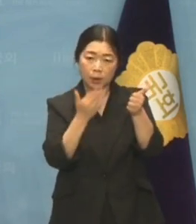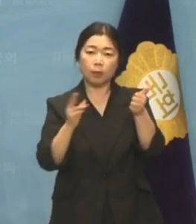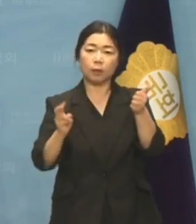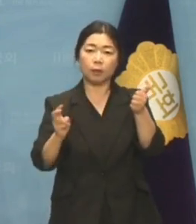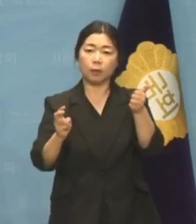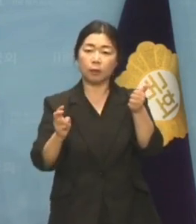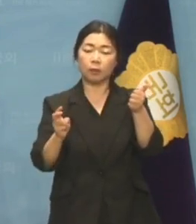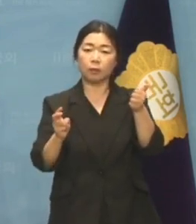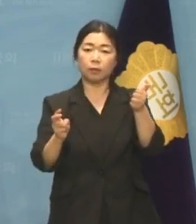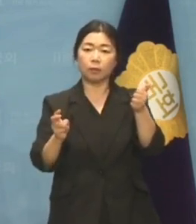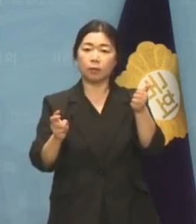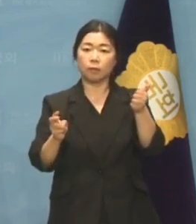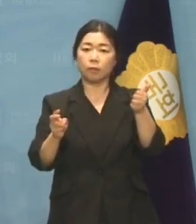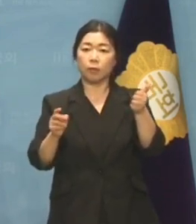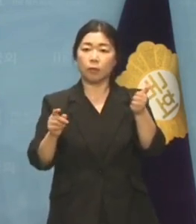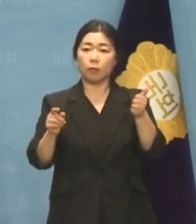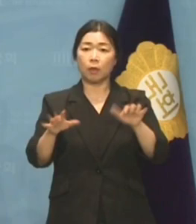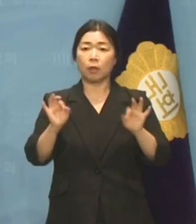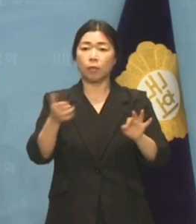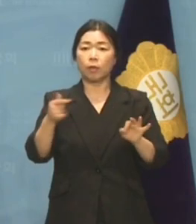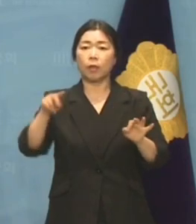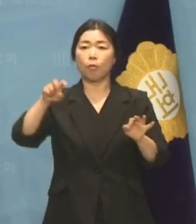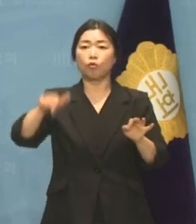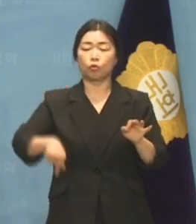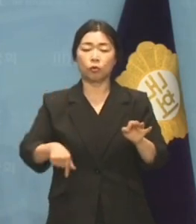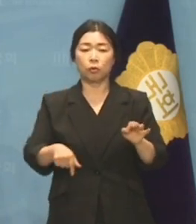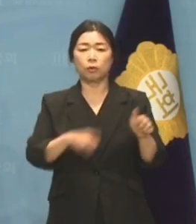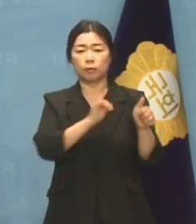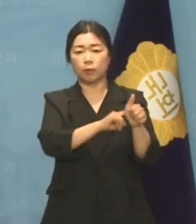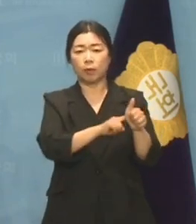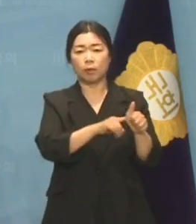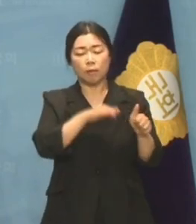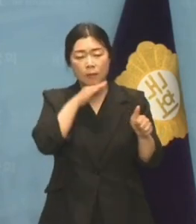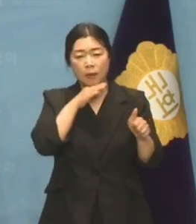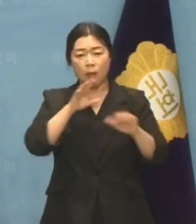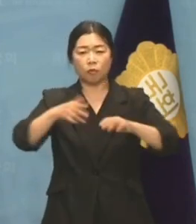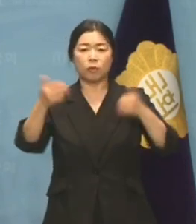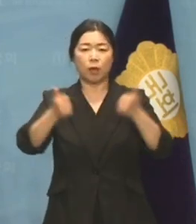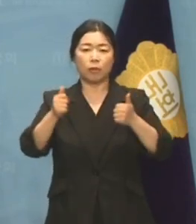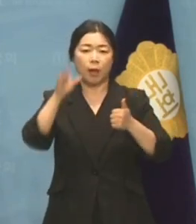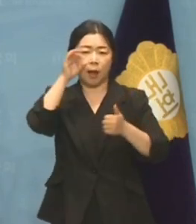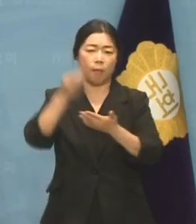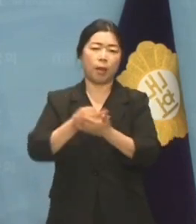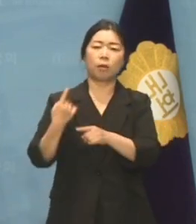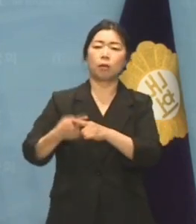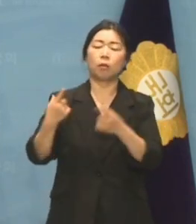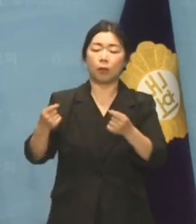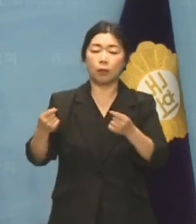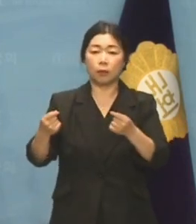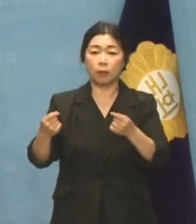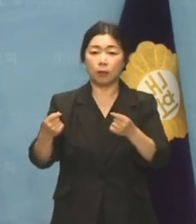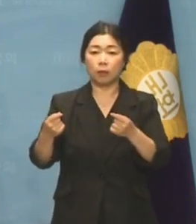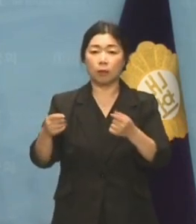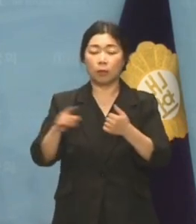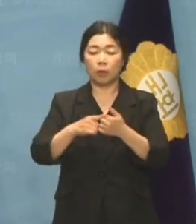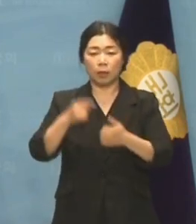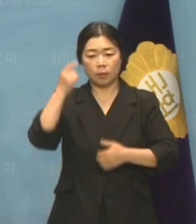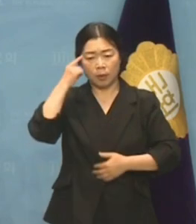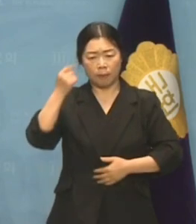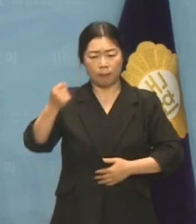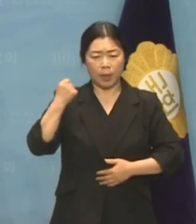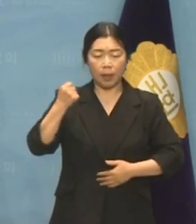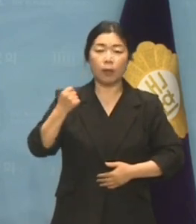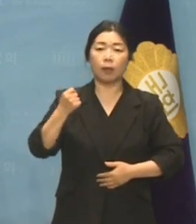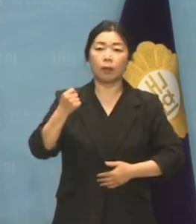알바에 불과했던 의원직에 집착하는 것을 보면 정신승리에 있어서는 이재명 대표보다